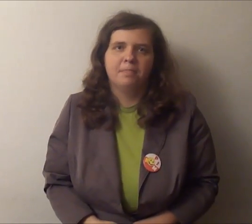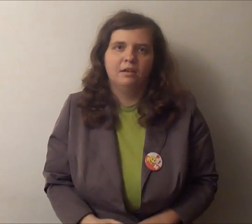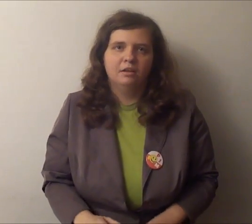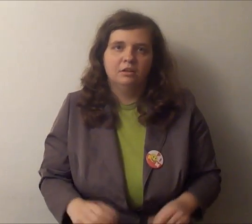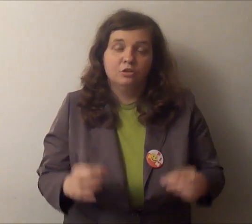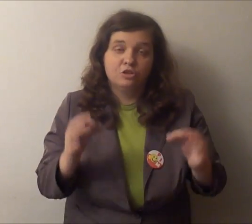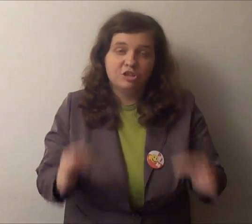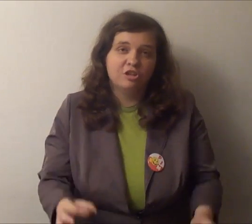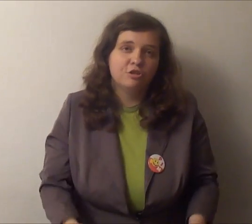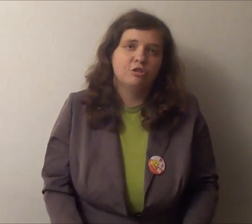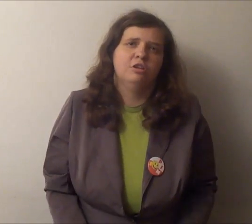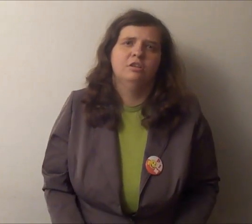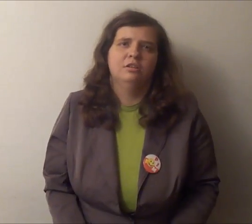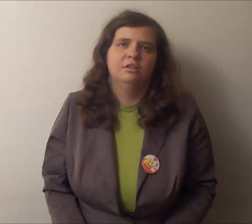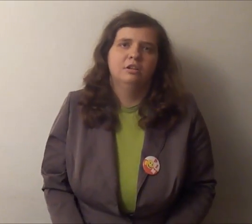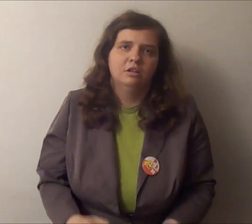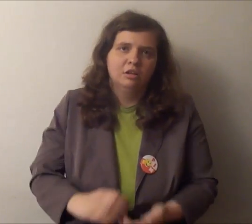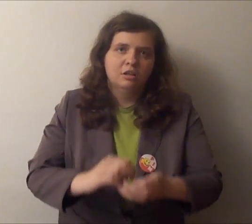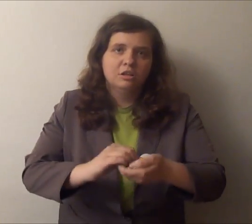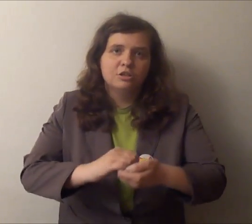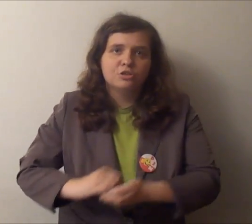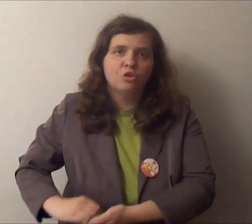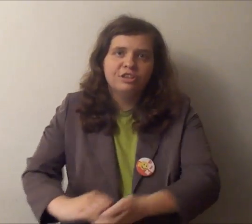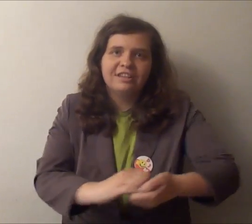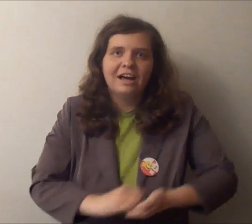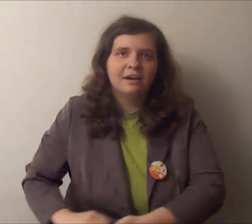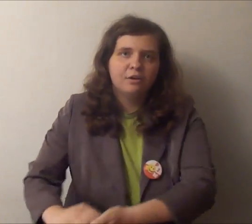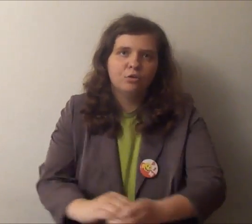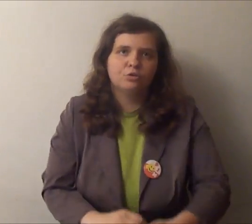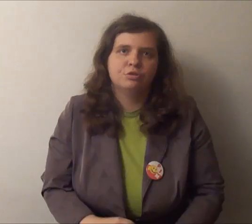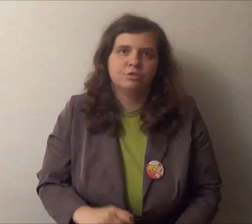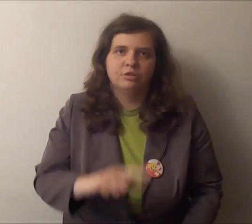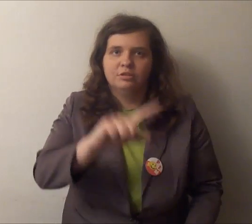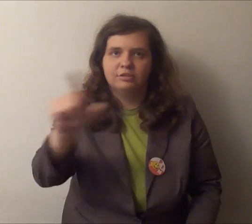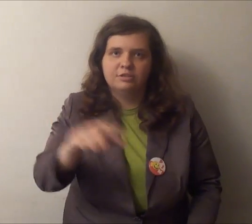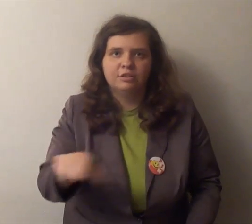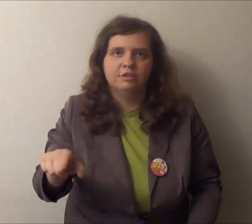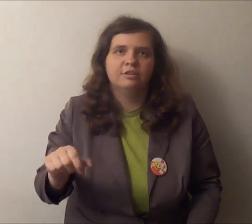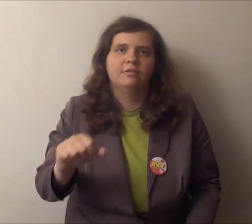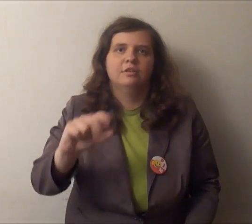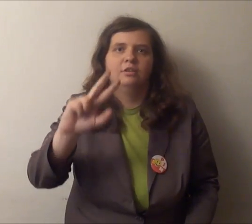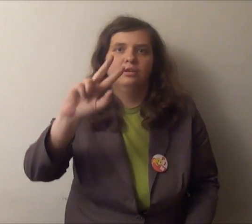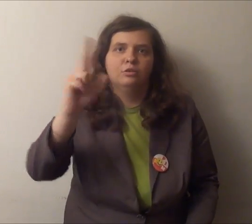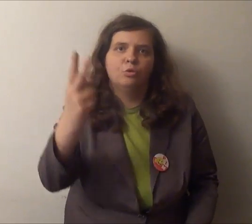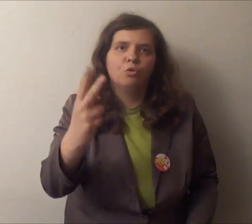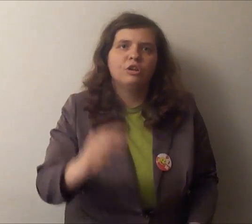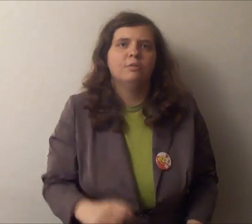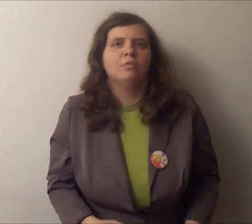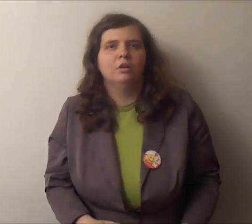Dziś solidarność z drugim